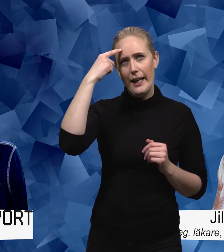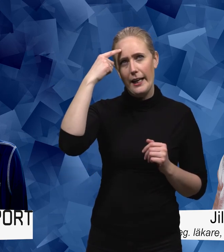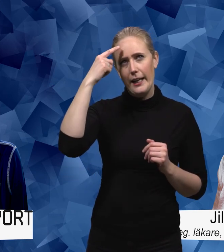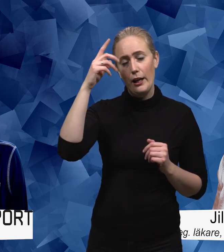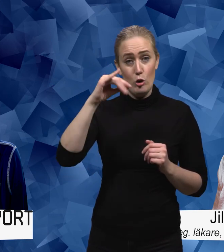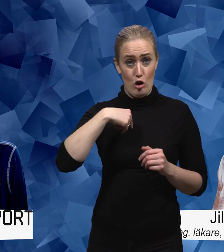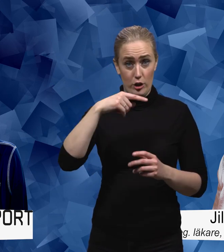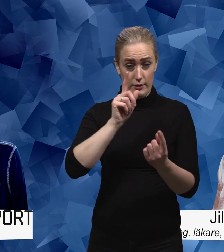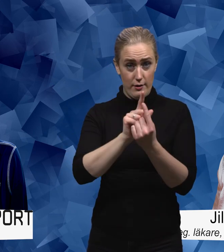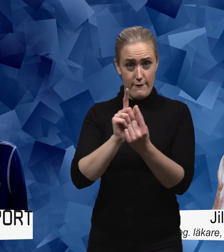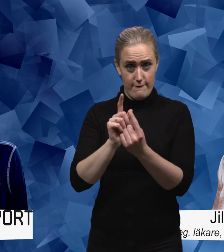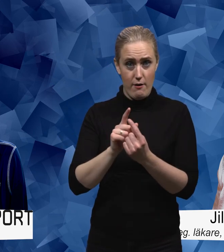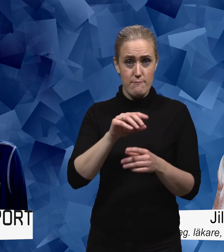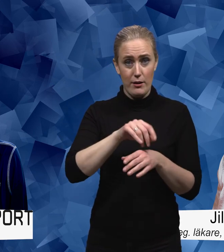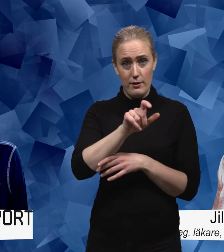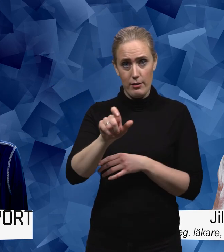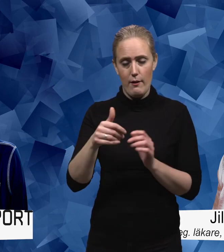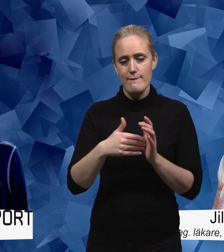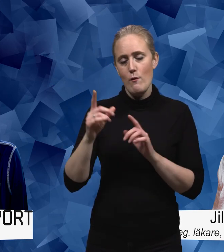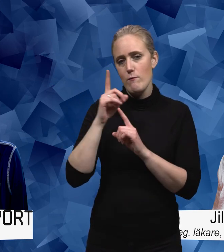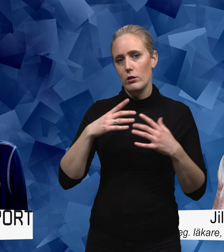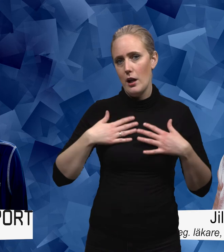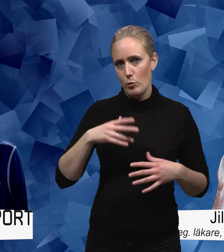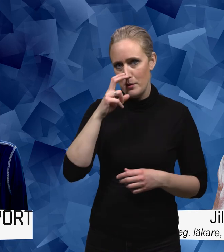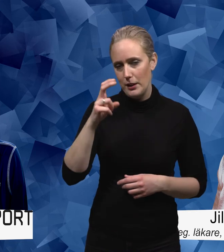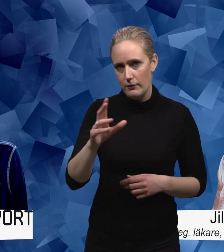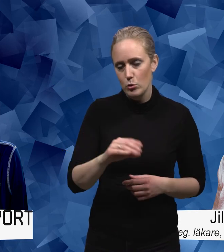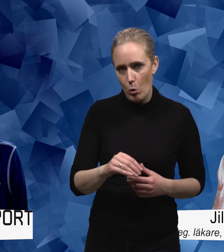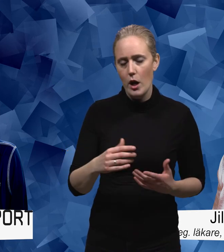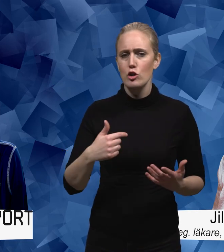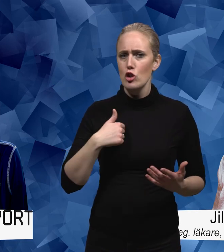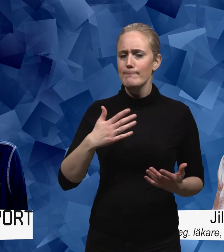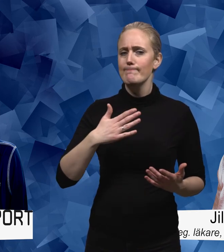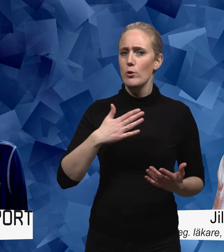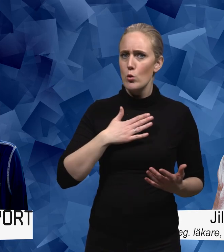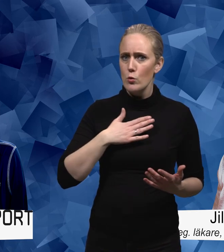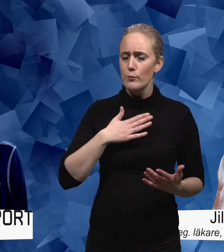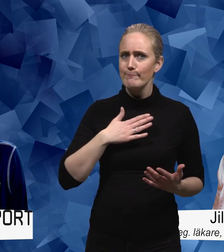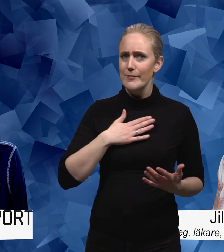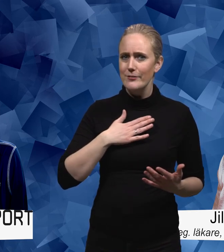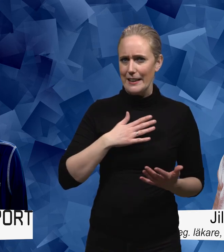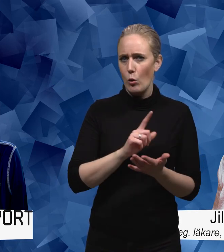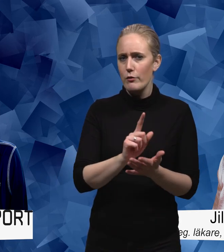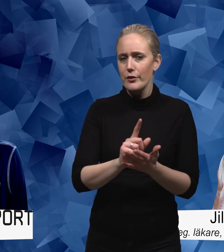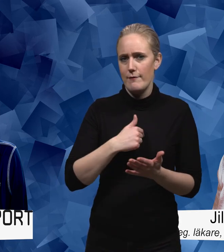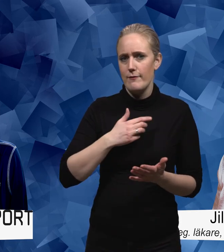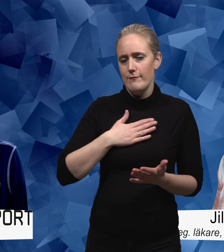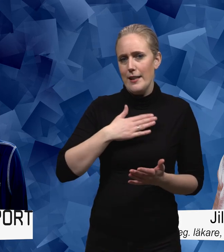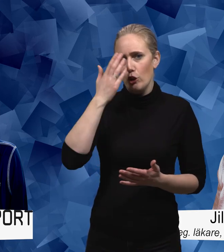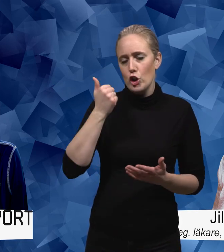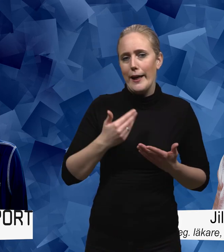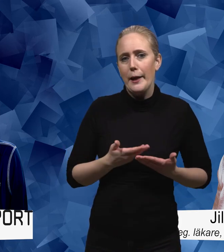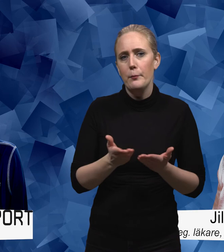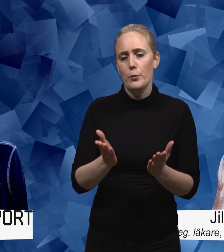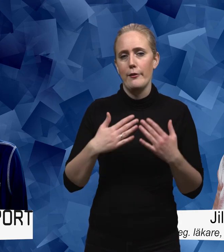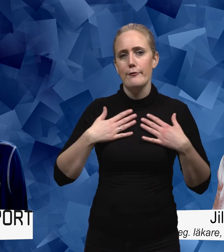när jag träffar patienter då mitt folkhälsoperspektiv att jag skulle skulle väldigt ofta eller jag väldigt ofta så önskar jag att jag kunde erbjuda